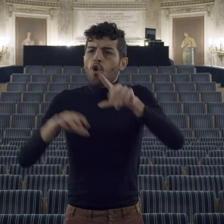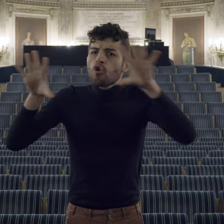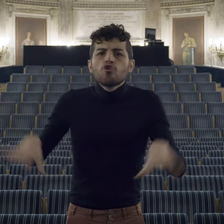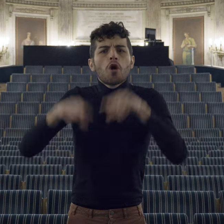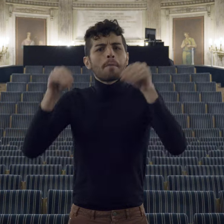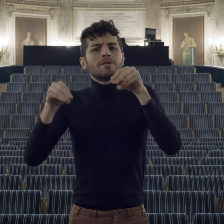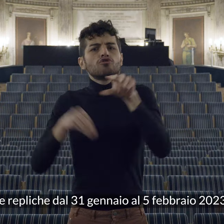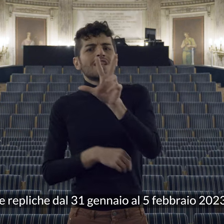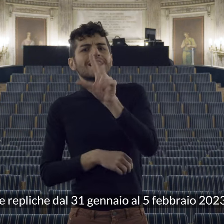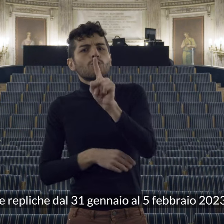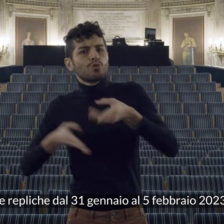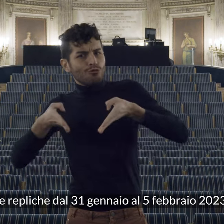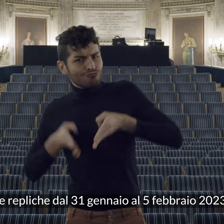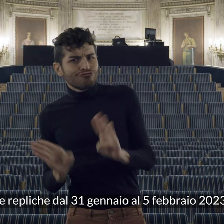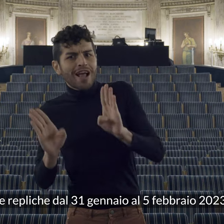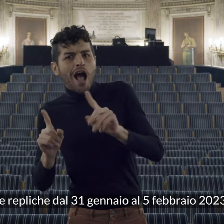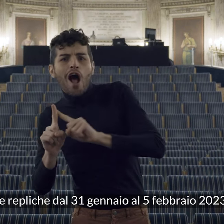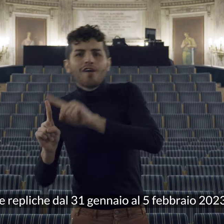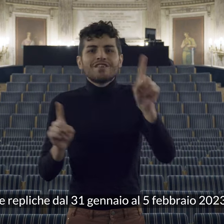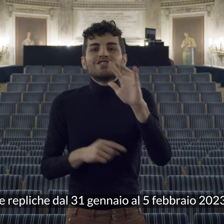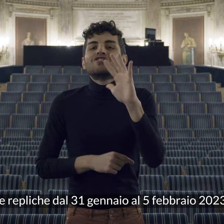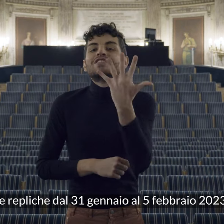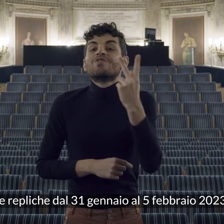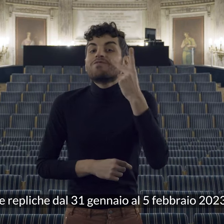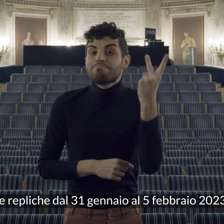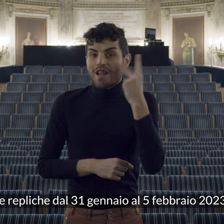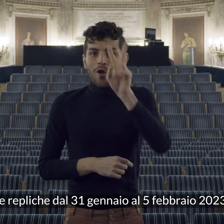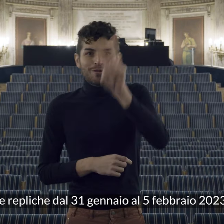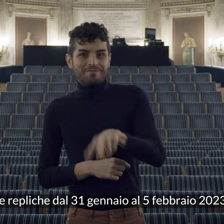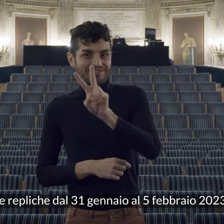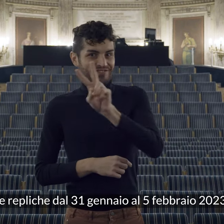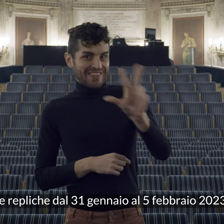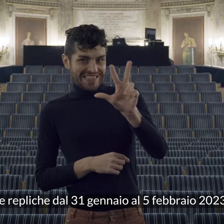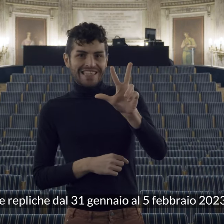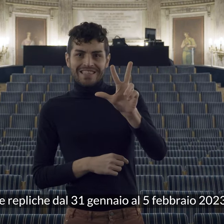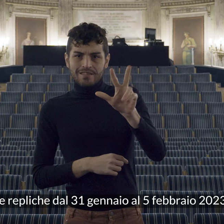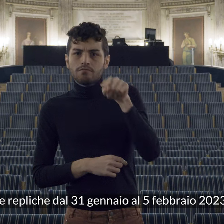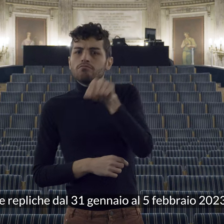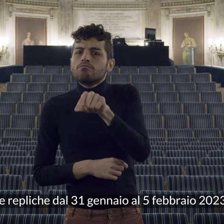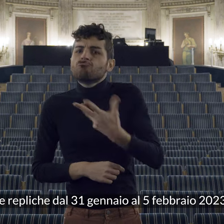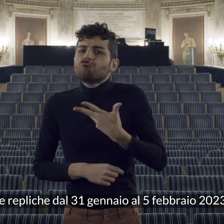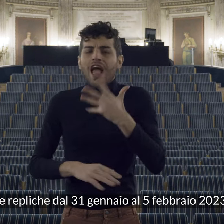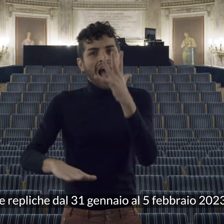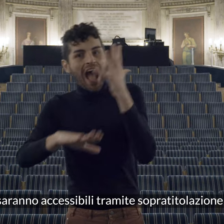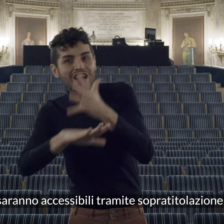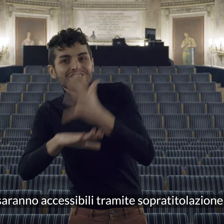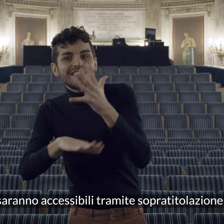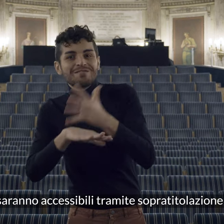le repliche dal 31 gennaio al 5 febbraio 2023 saranno